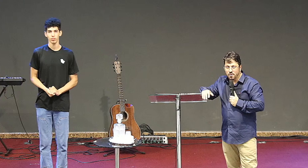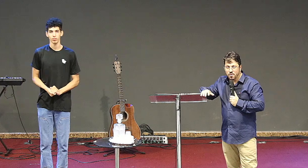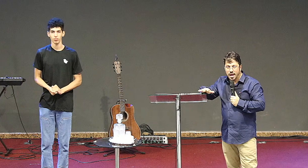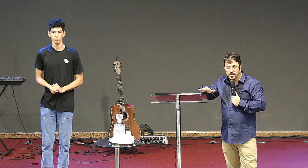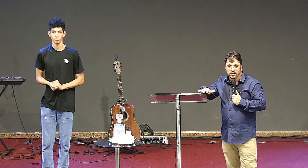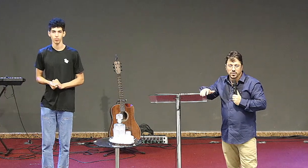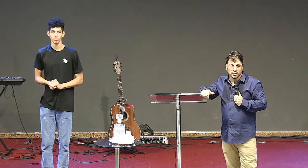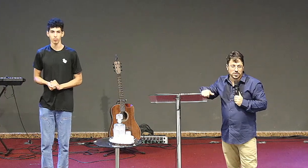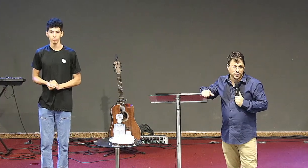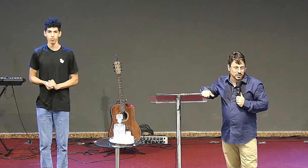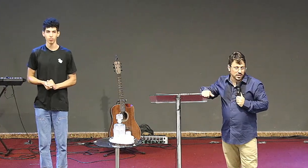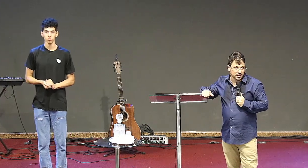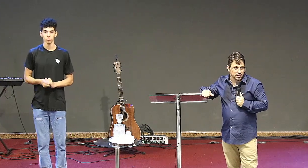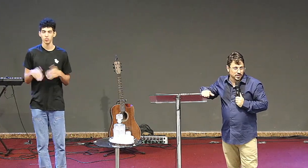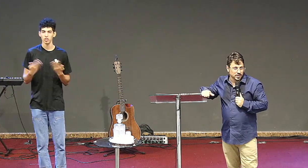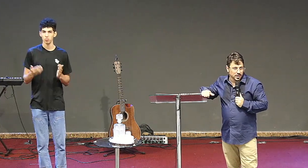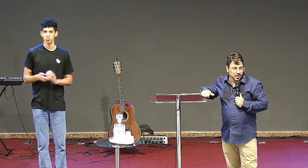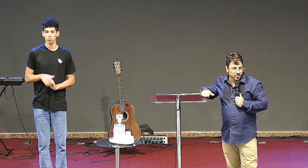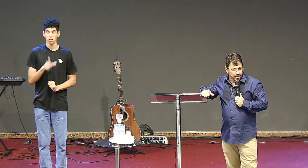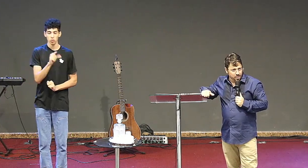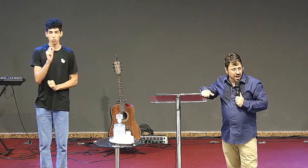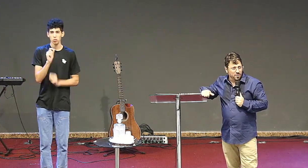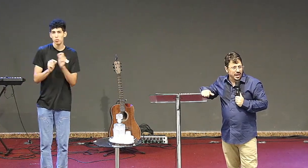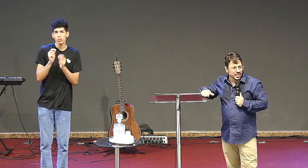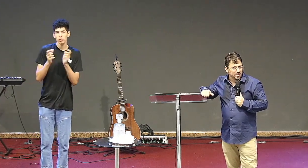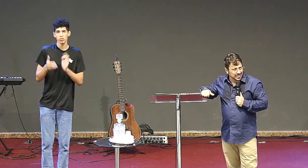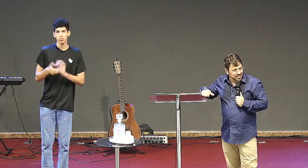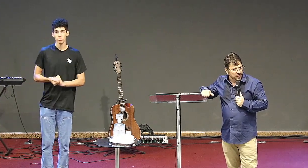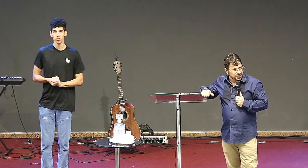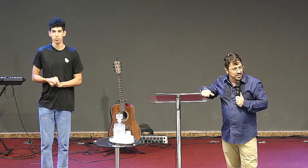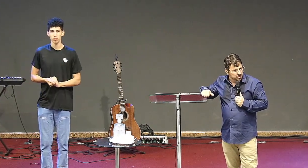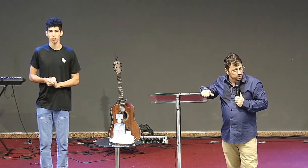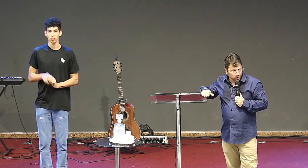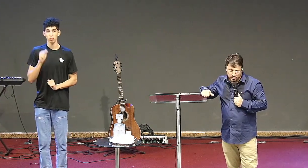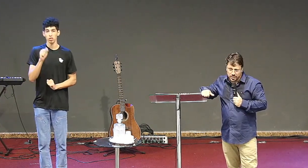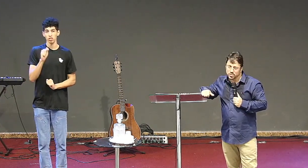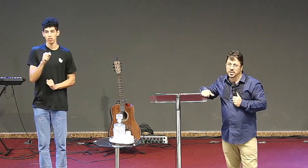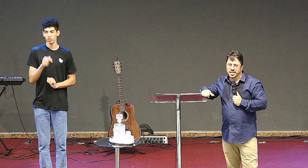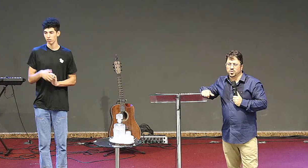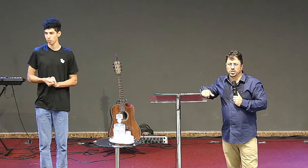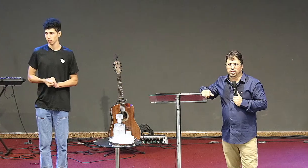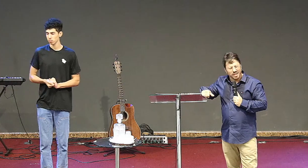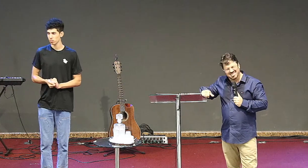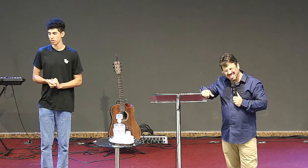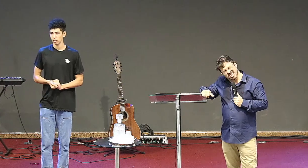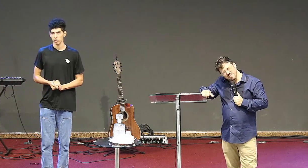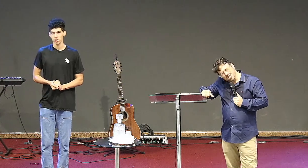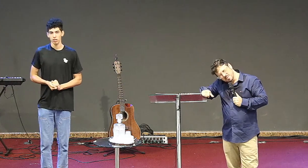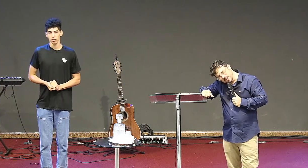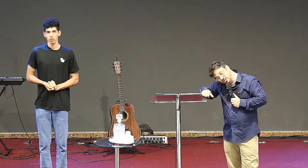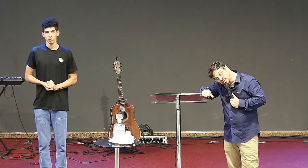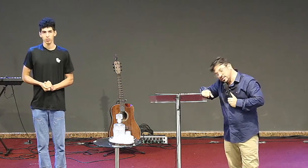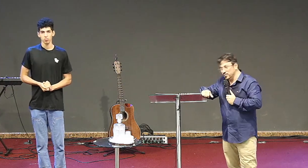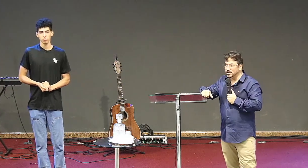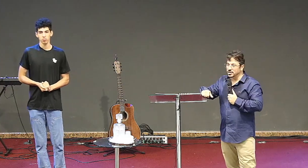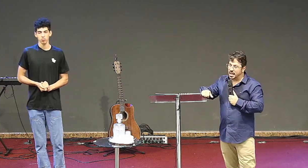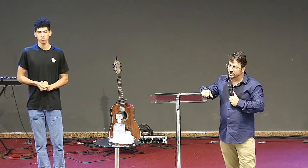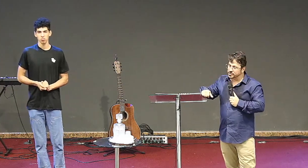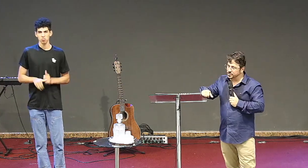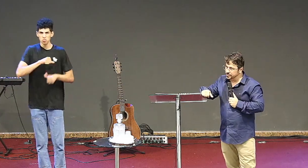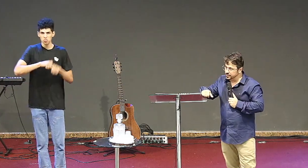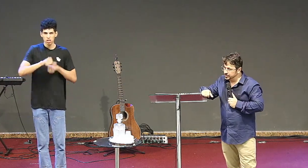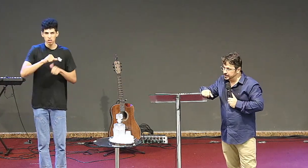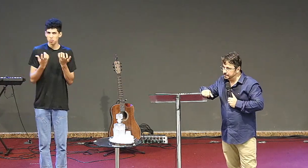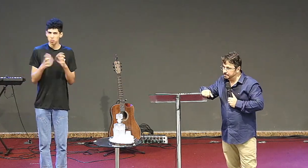qual é o caminho que você vai seguir vai empurrar com a barriga vai deixar passar mais um domingo e continuar exatamente do mesmo jeito que você